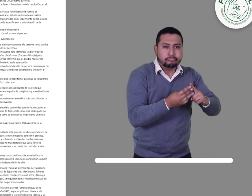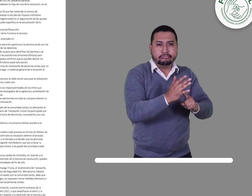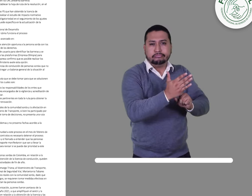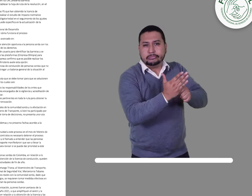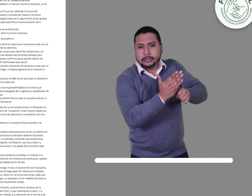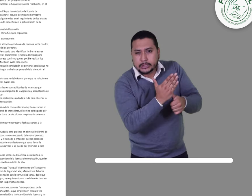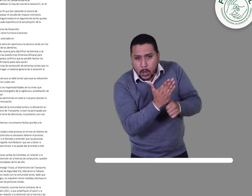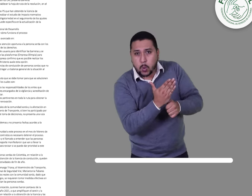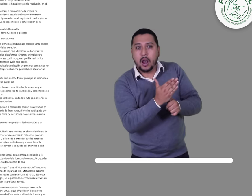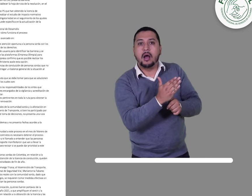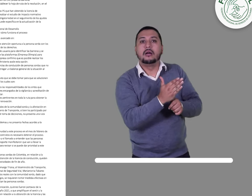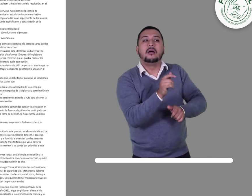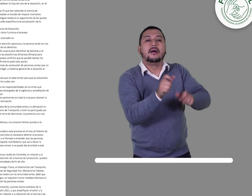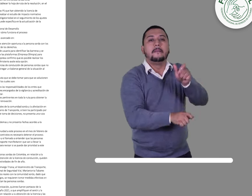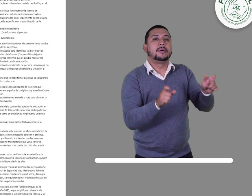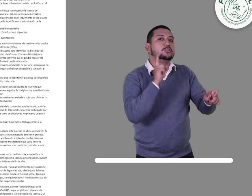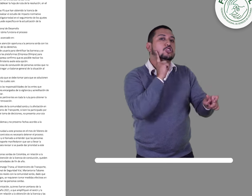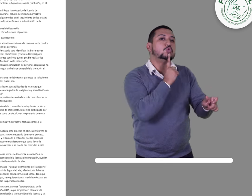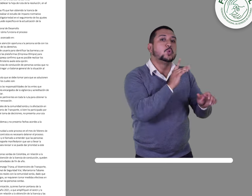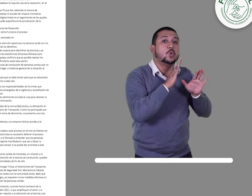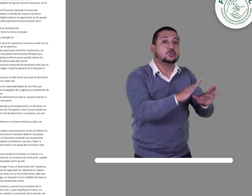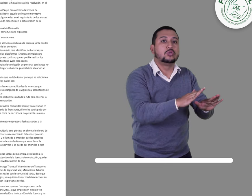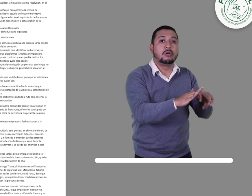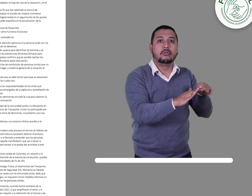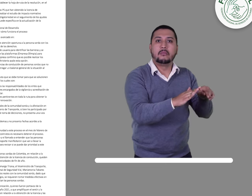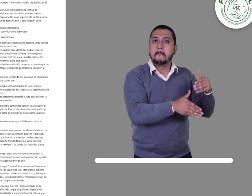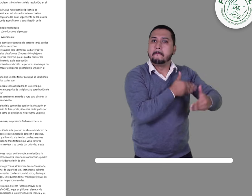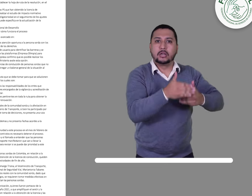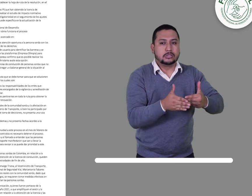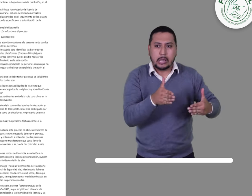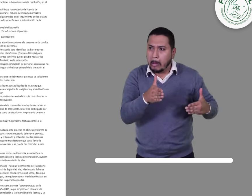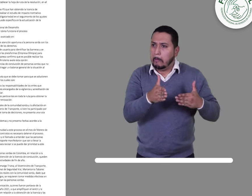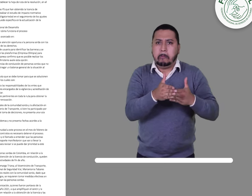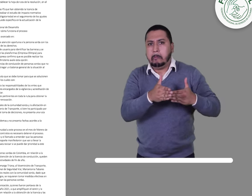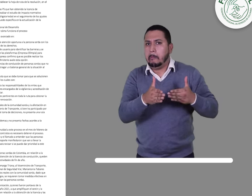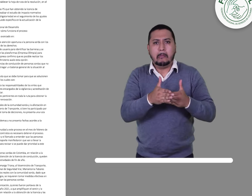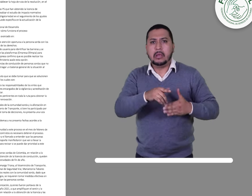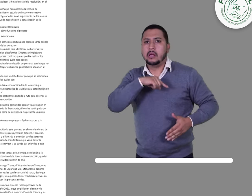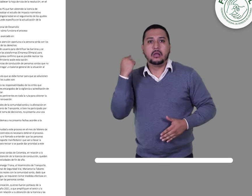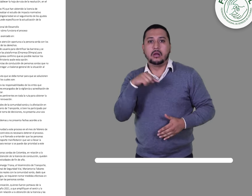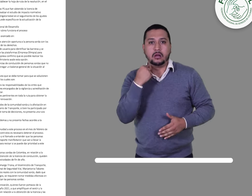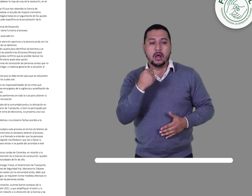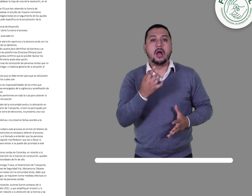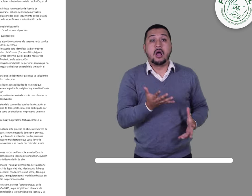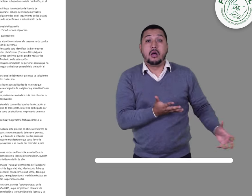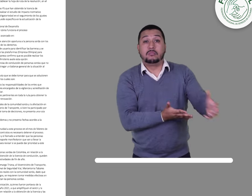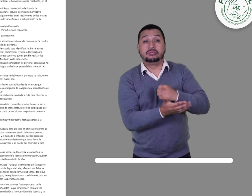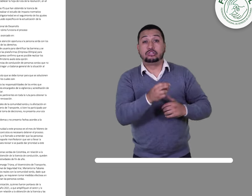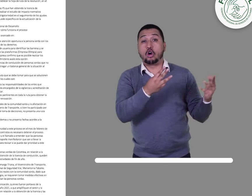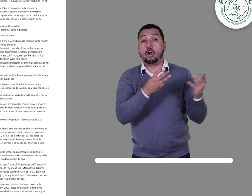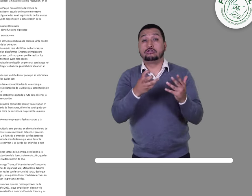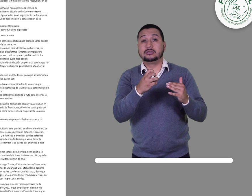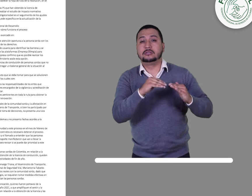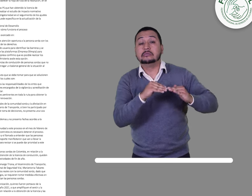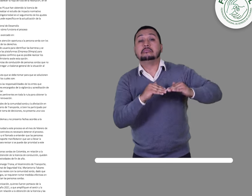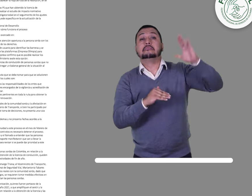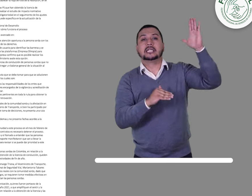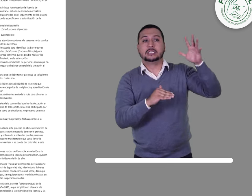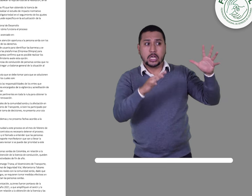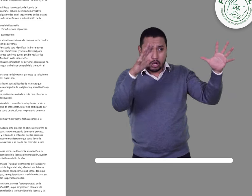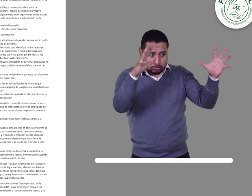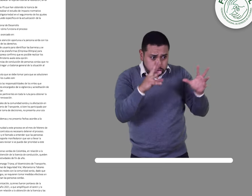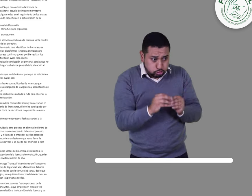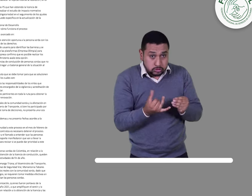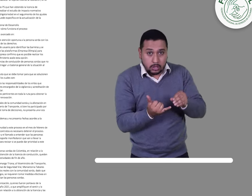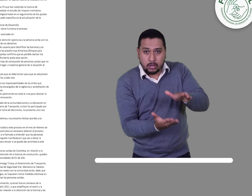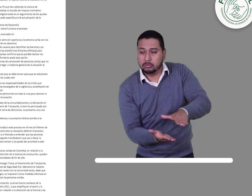sordas que no han podido renovar su licencia de conducción y entregar un balance general de la situación al Ministerio de